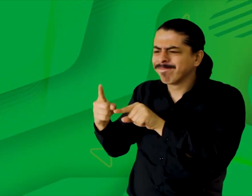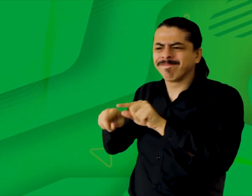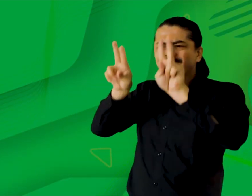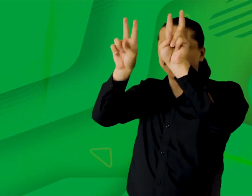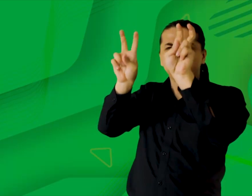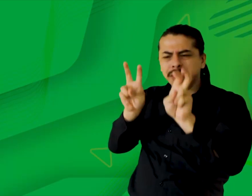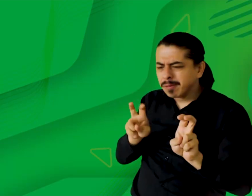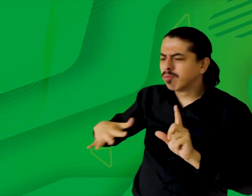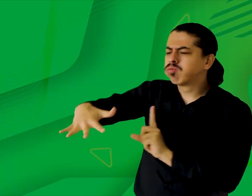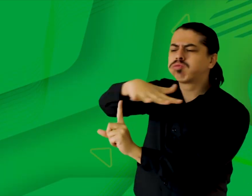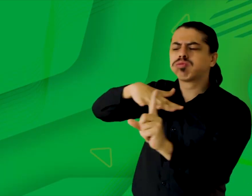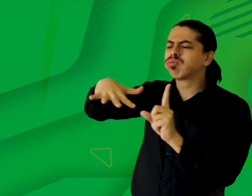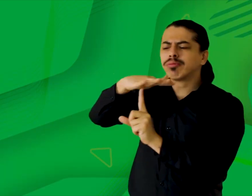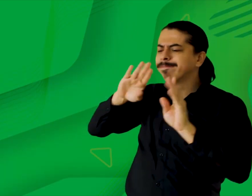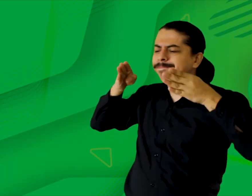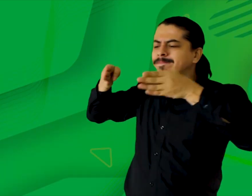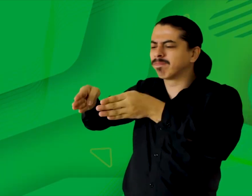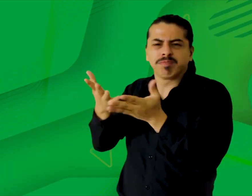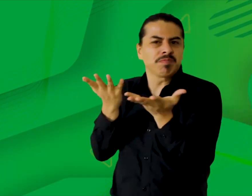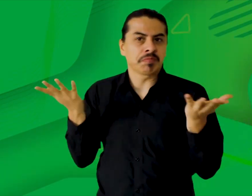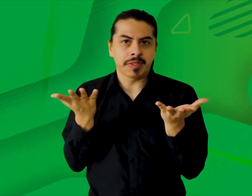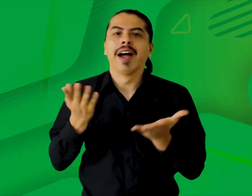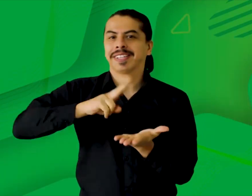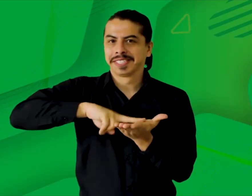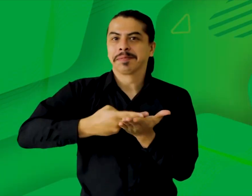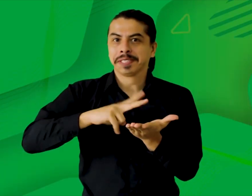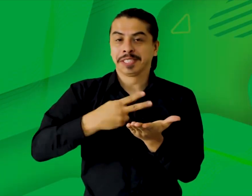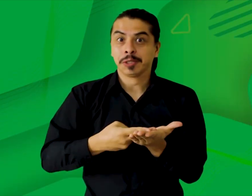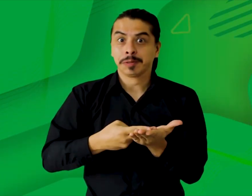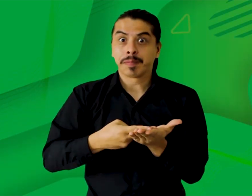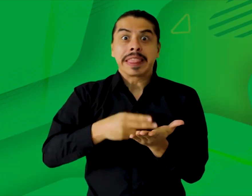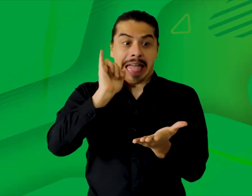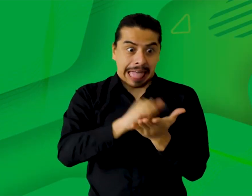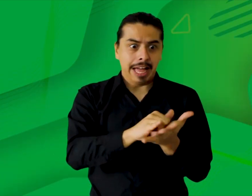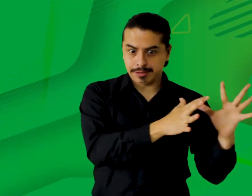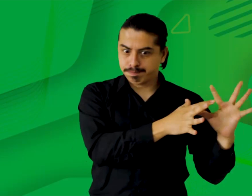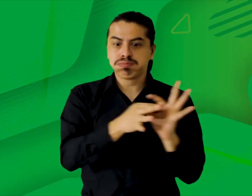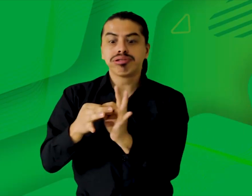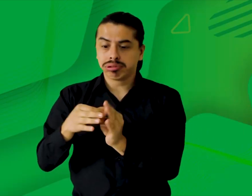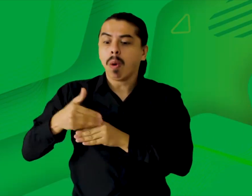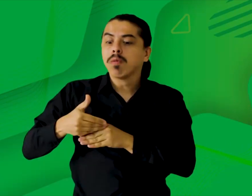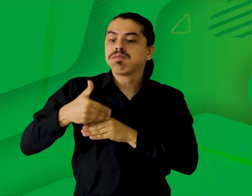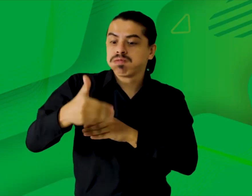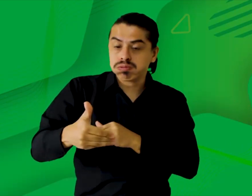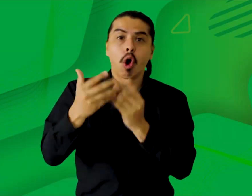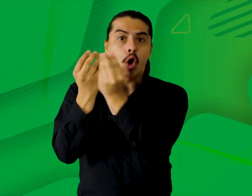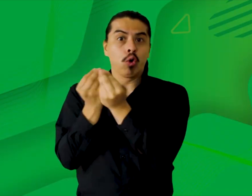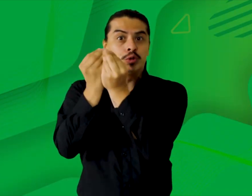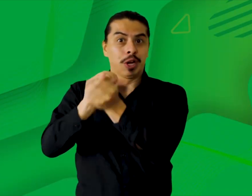diferentes espacios en que la interpretación tuviera lugar y necesidad de ello. De ahí que el